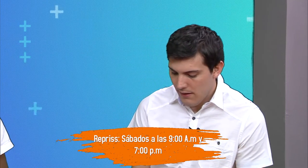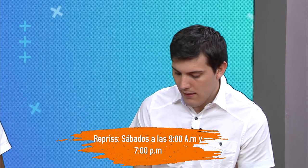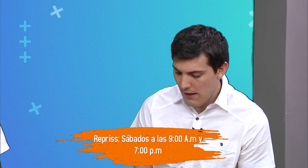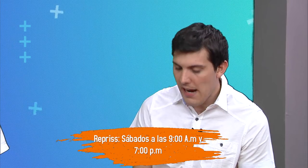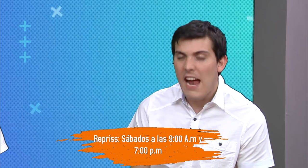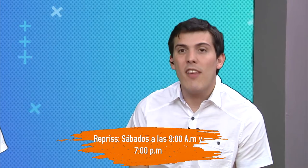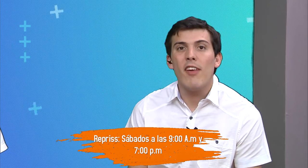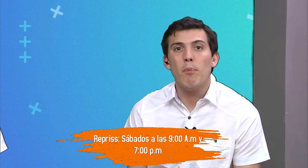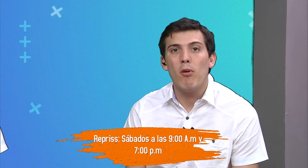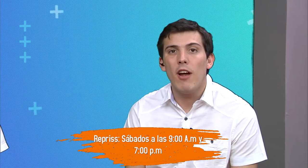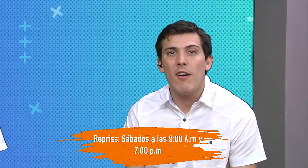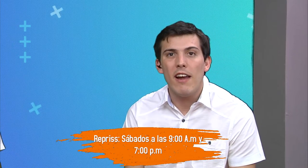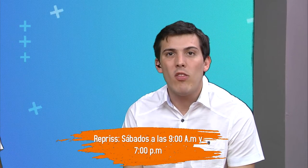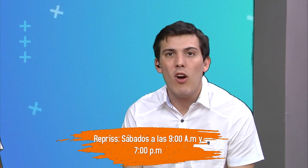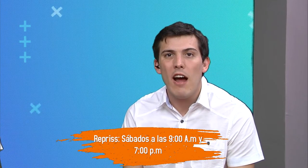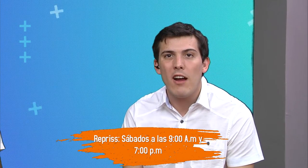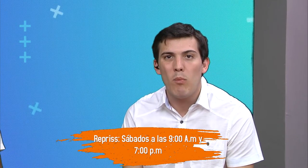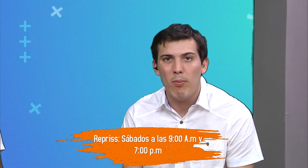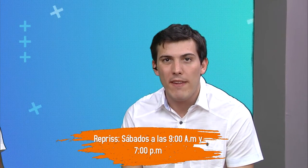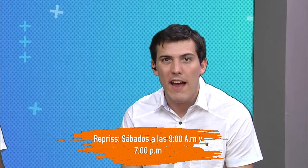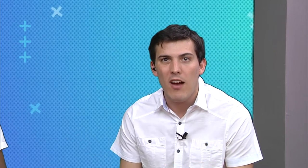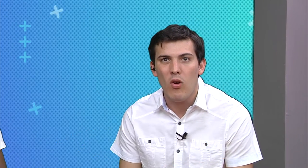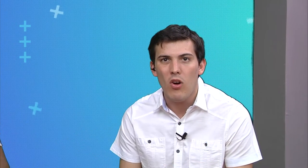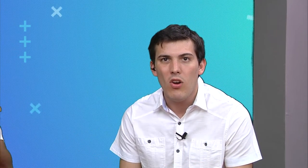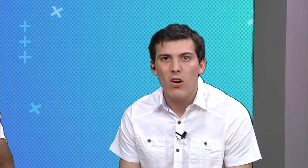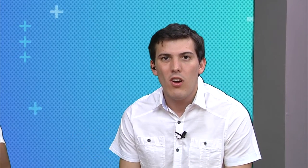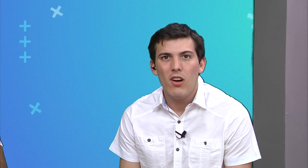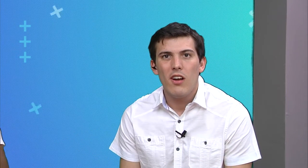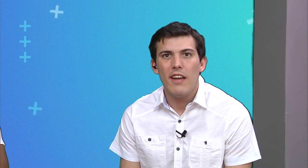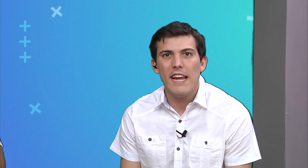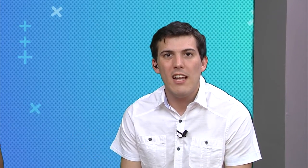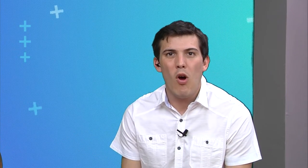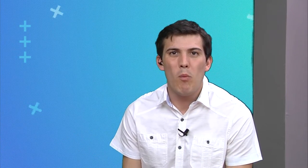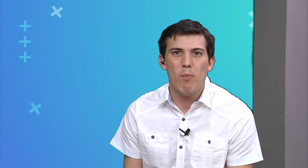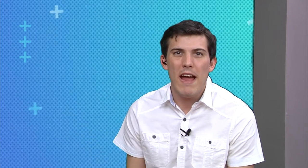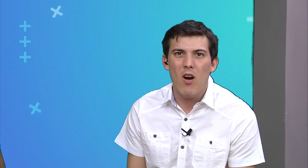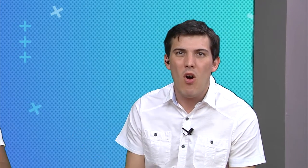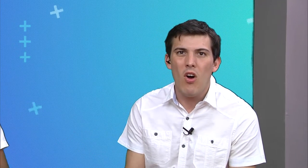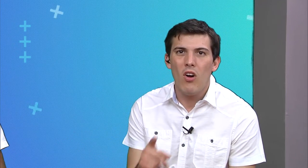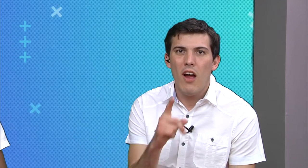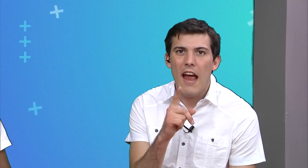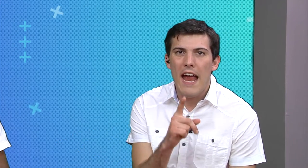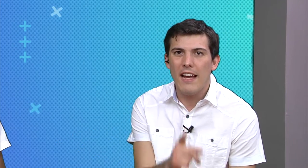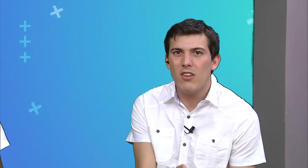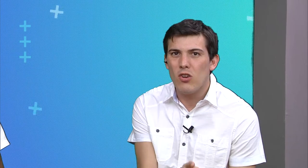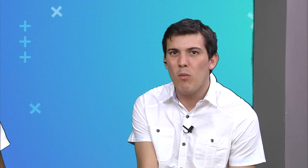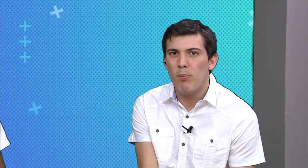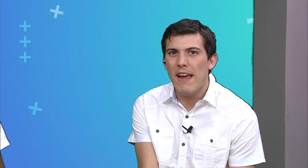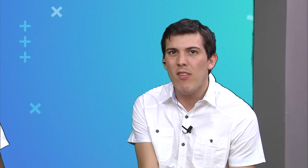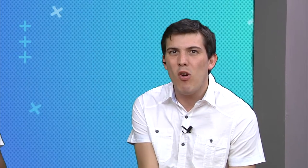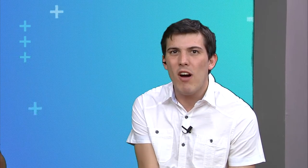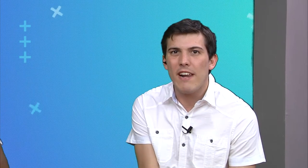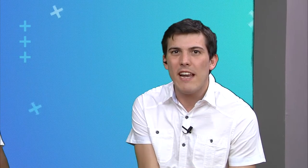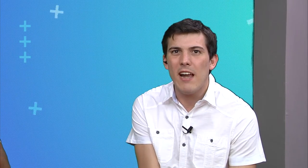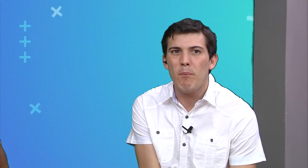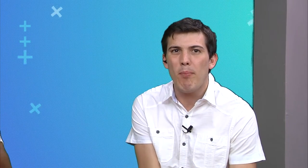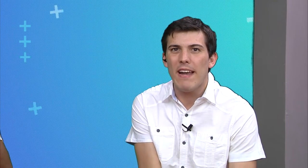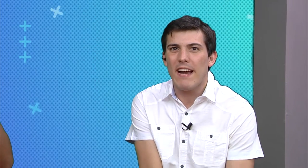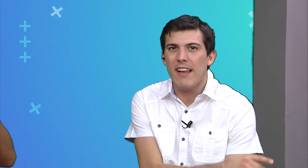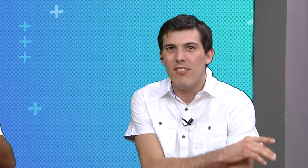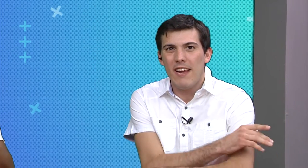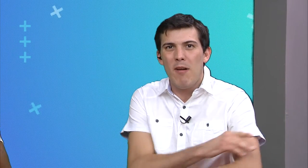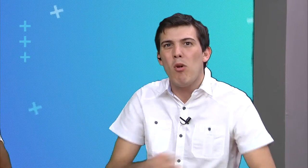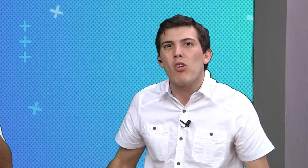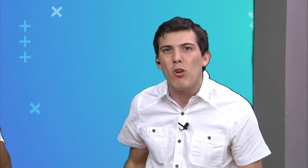Gracias por habernos acompañado y los veo en Rompiendo Barreras